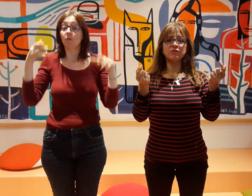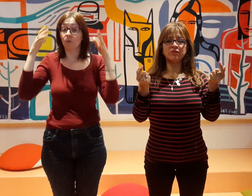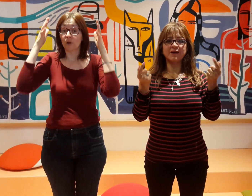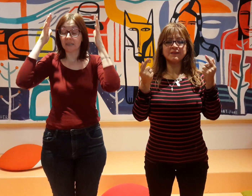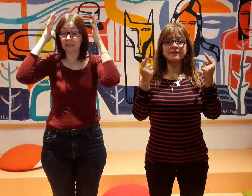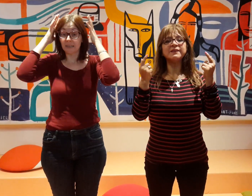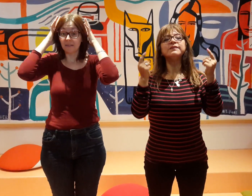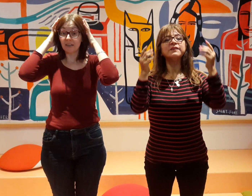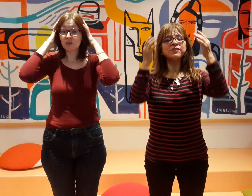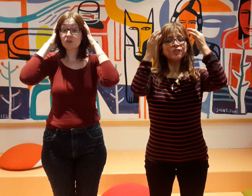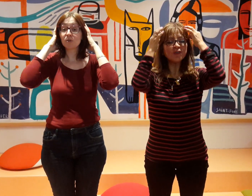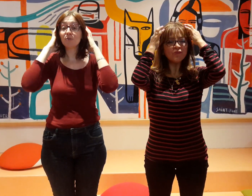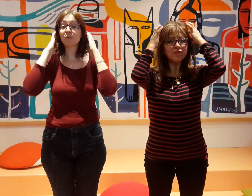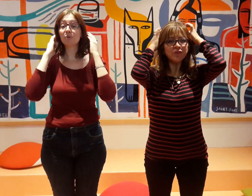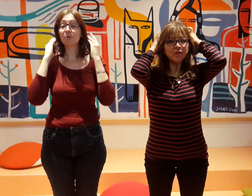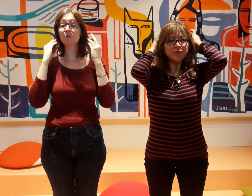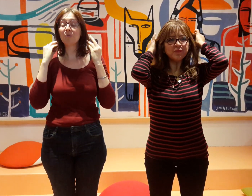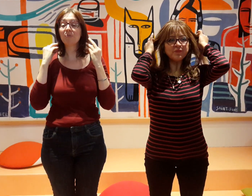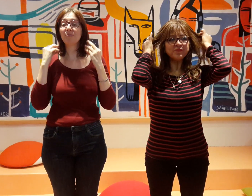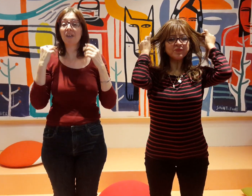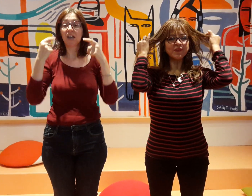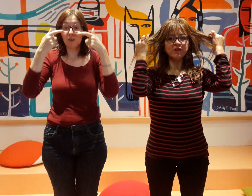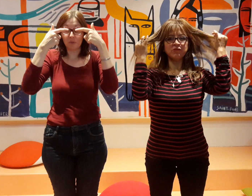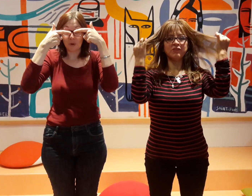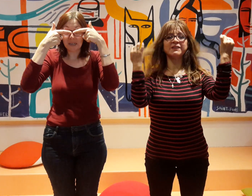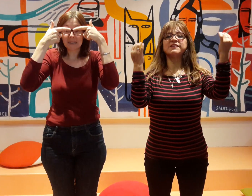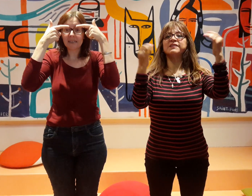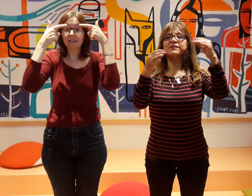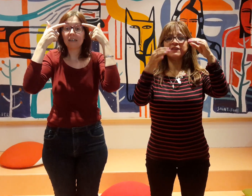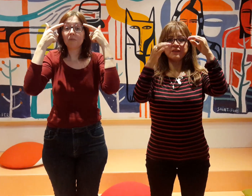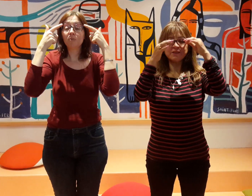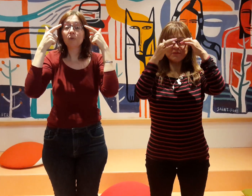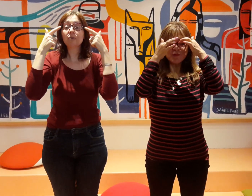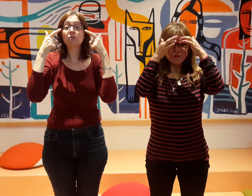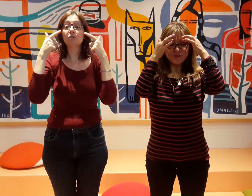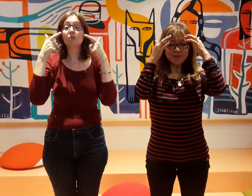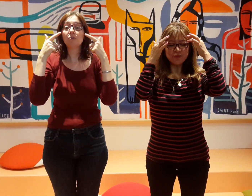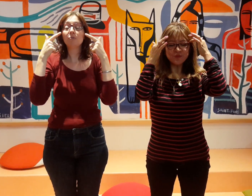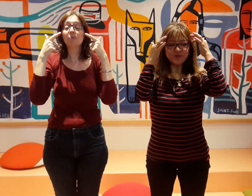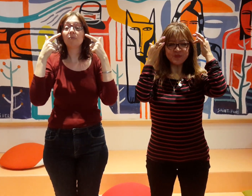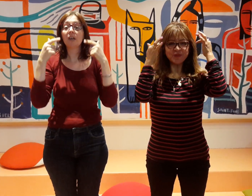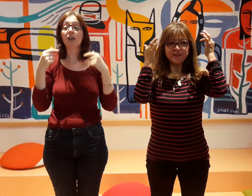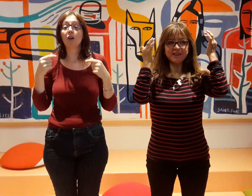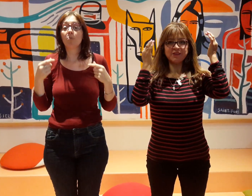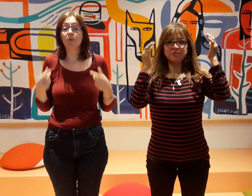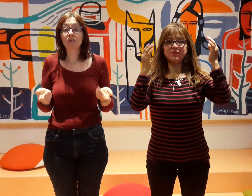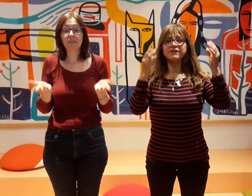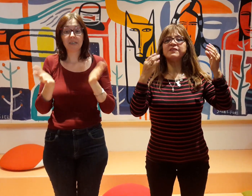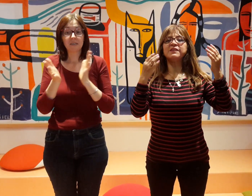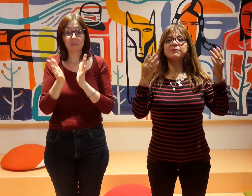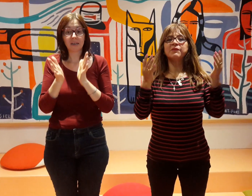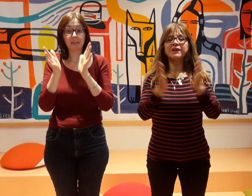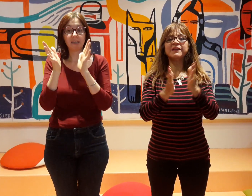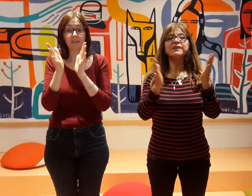Voici tes cheveux, voici tes beaux yeux, petites mains qui